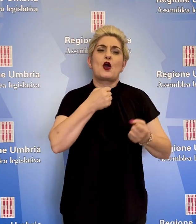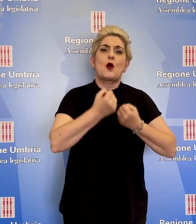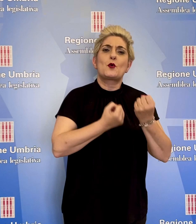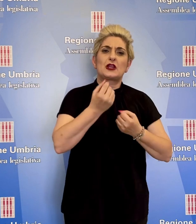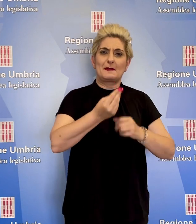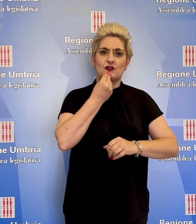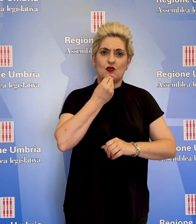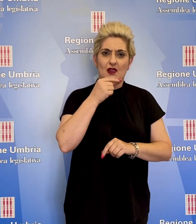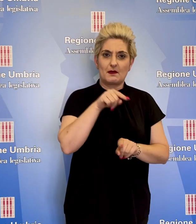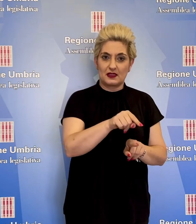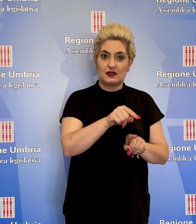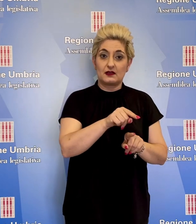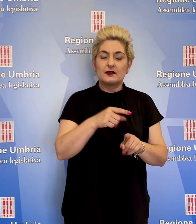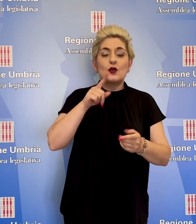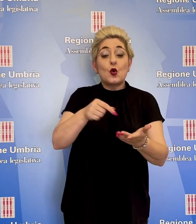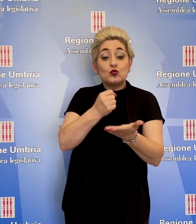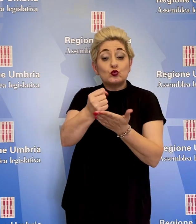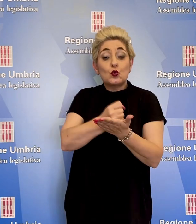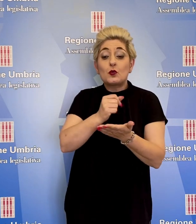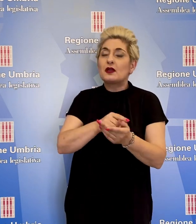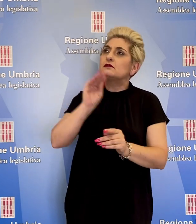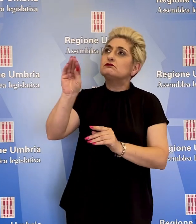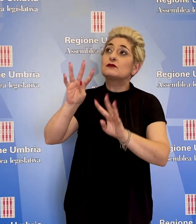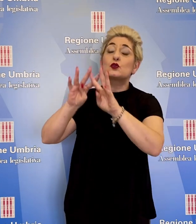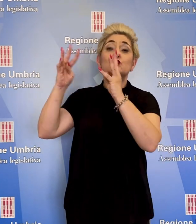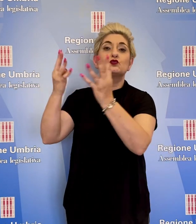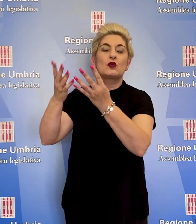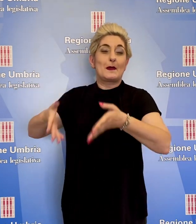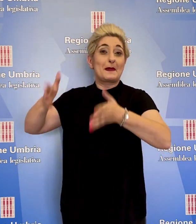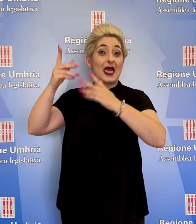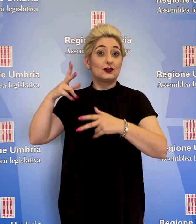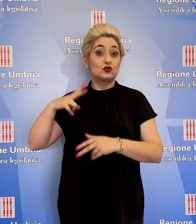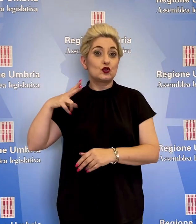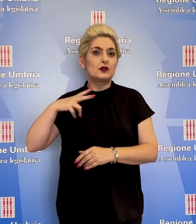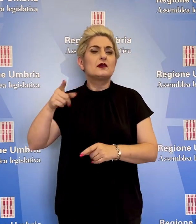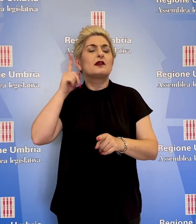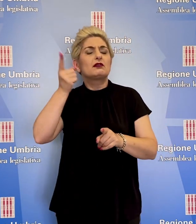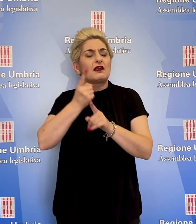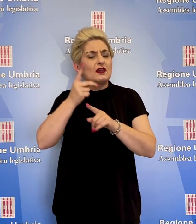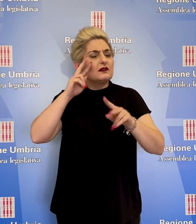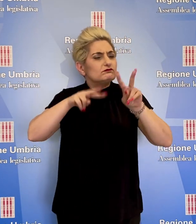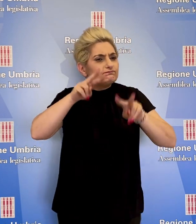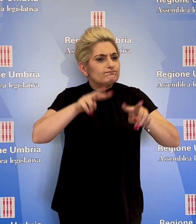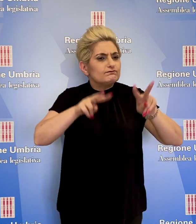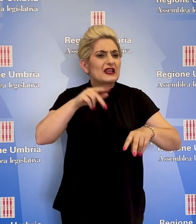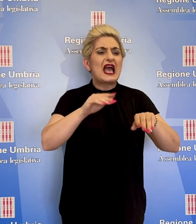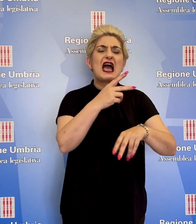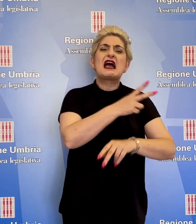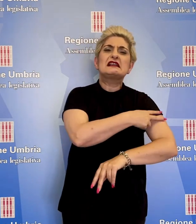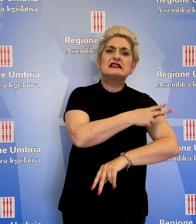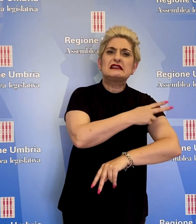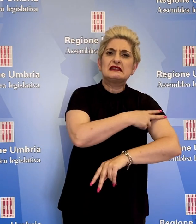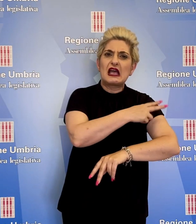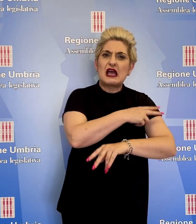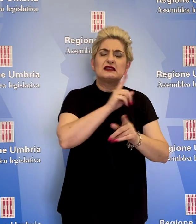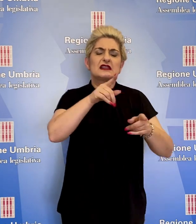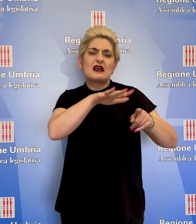Il documento chiede all'esecutivo di Palazzo Donini di verificare il livello di assistenza nel territorio regionale dei servizi